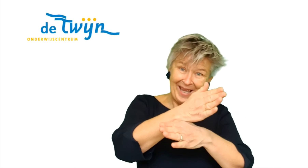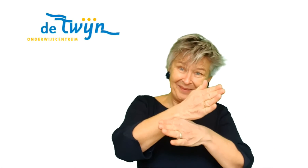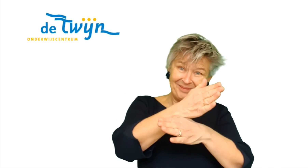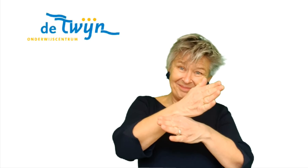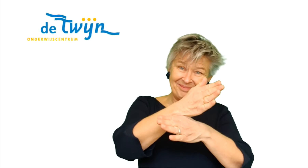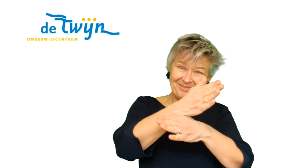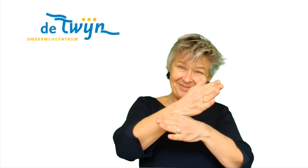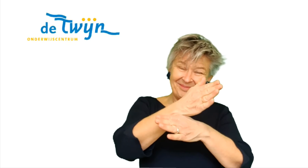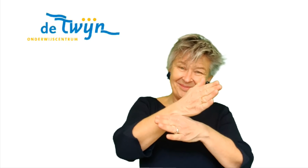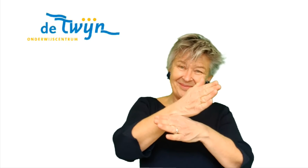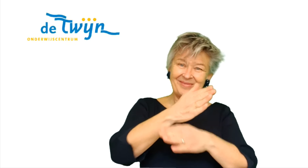gaan.